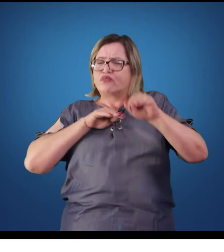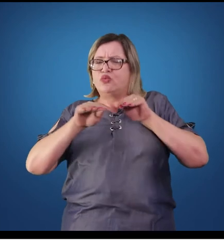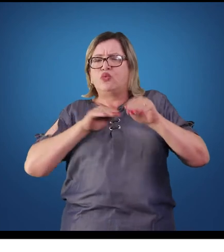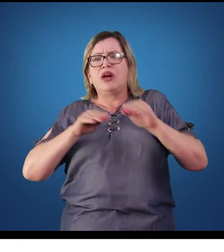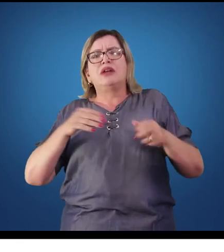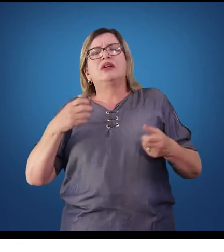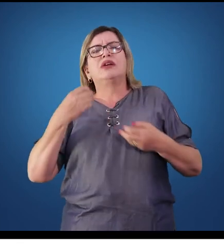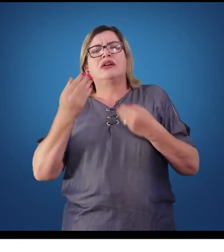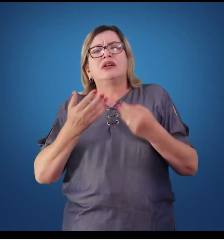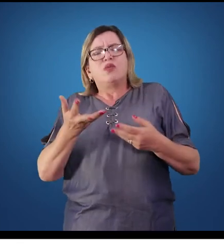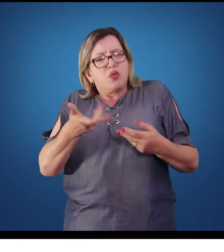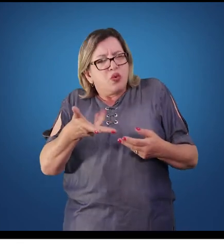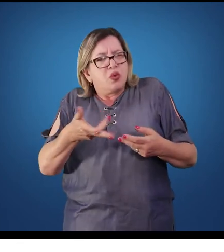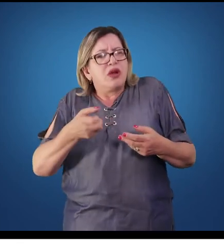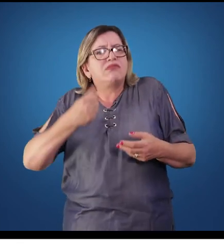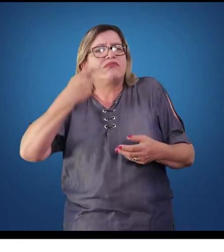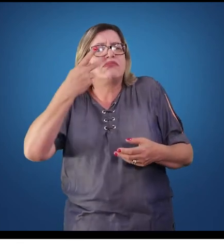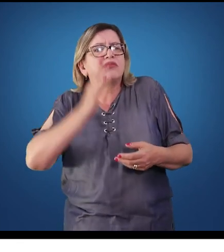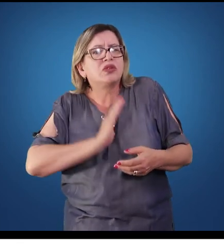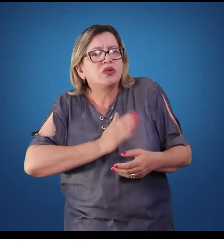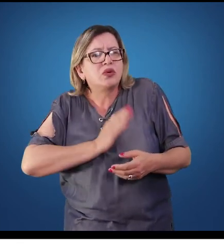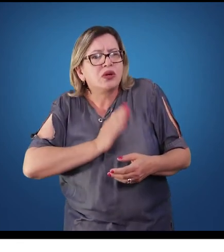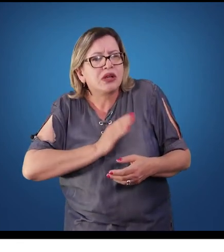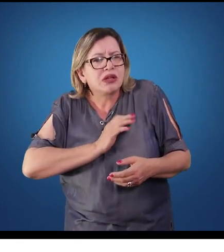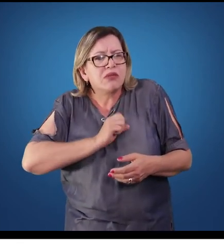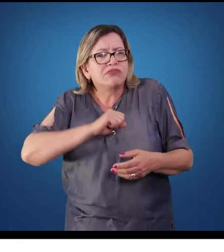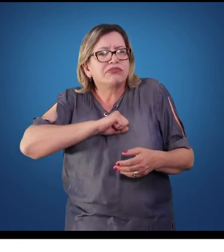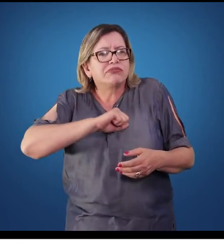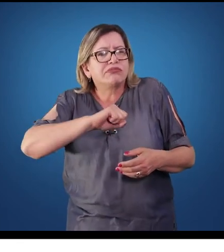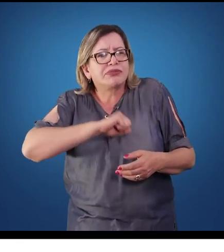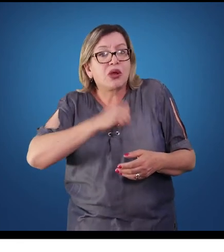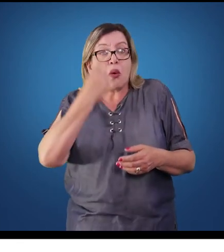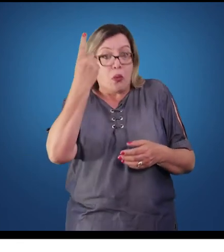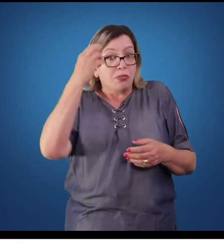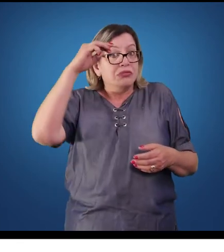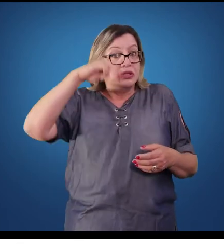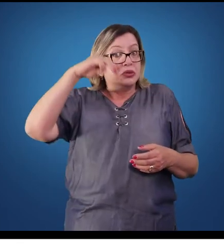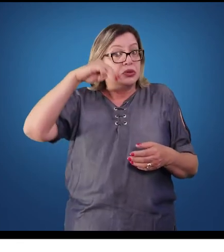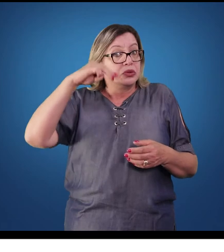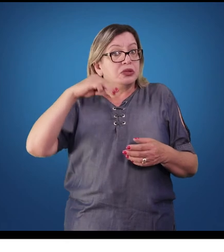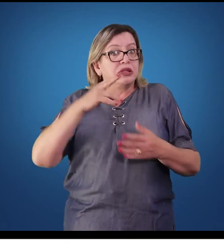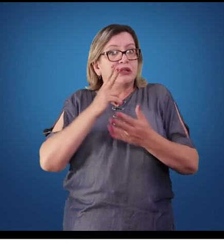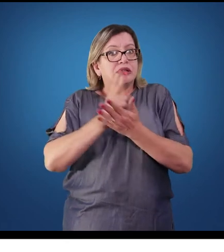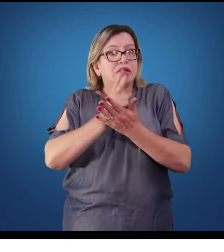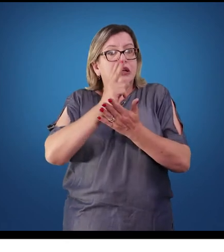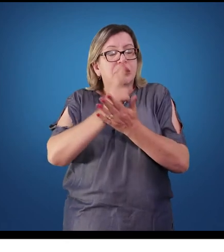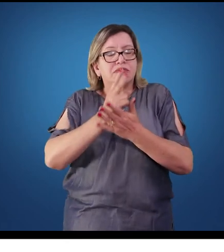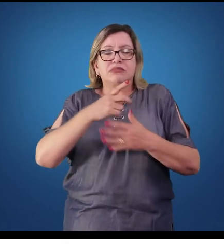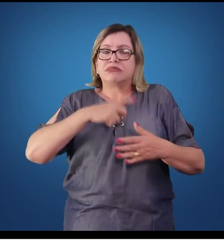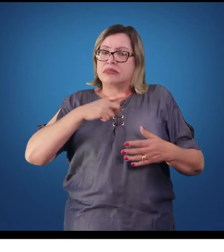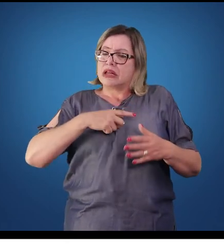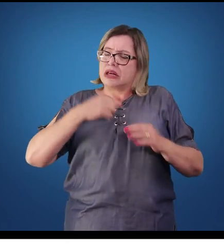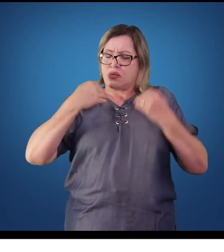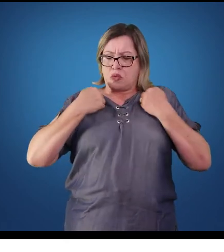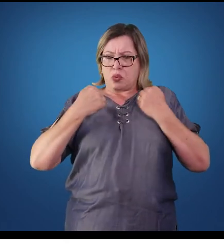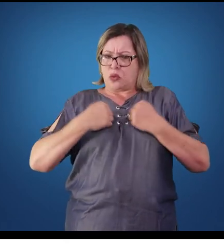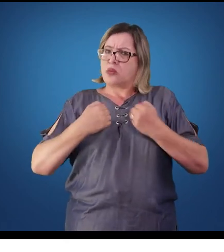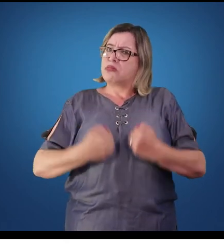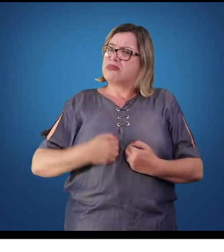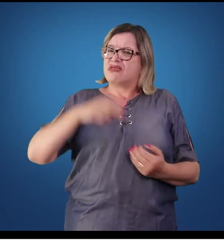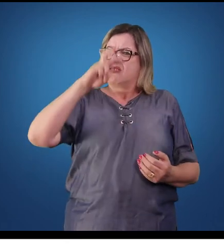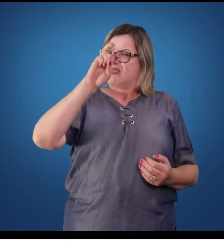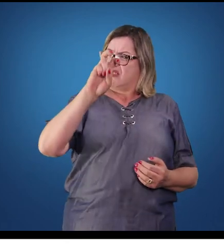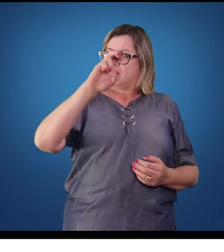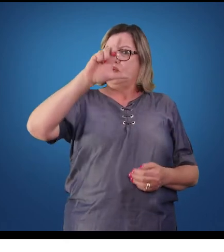frequências cardíacas que ocorrem por minuto. De uma certa forma, ao redor de 5 litros por